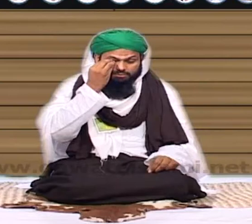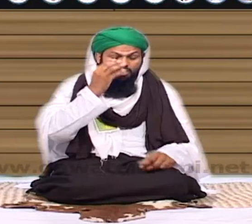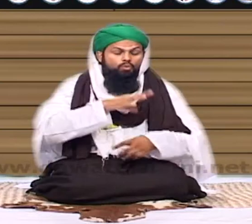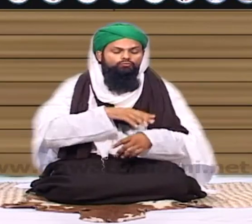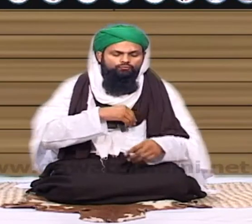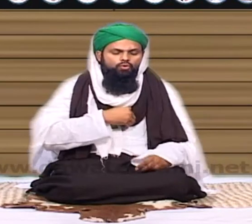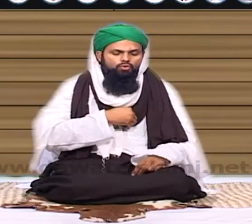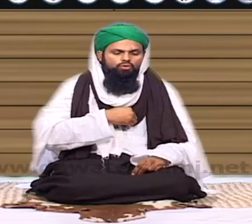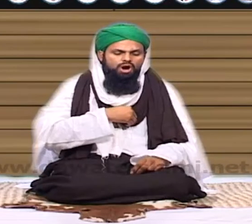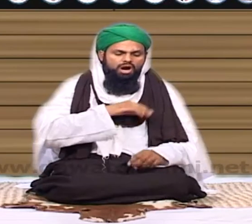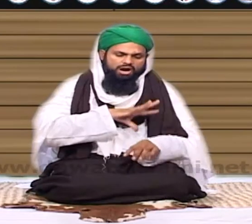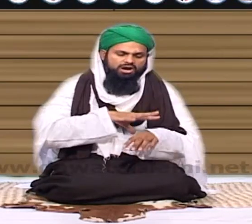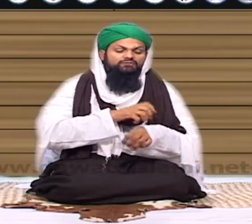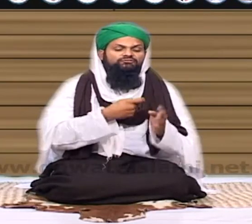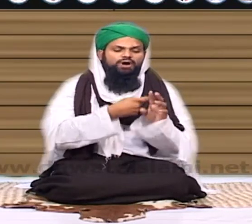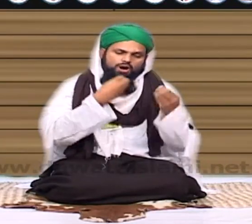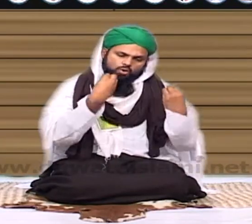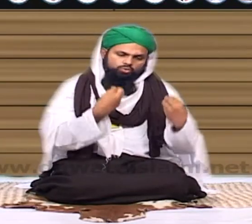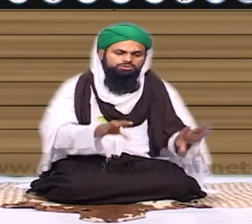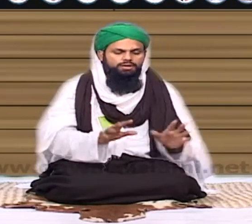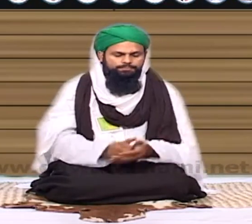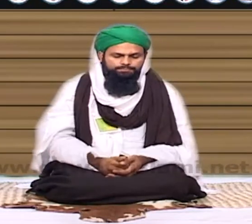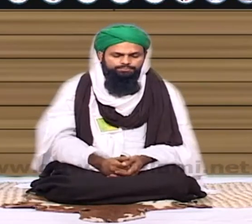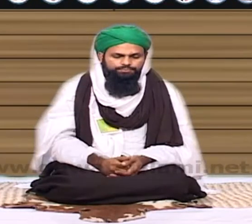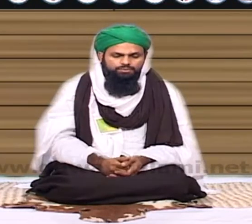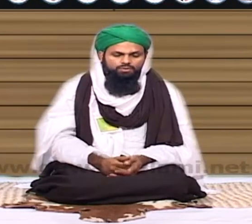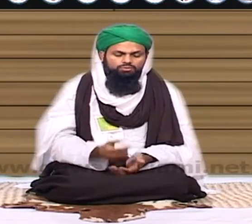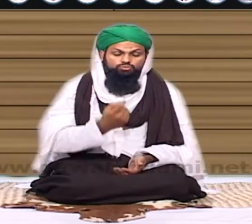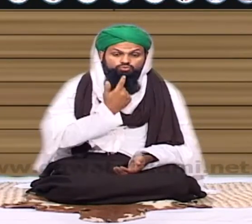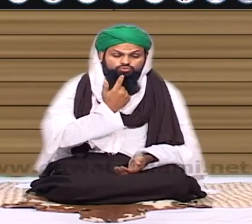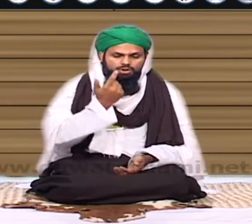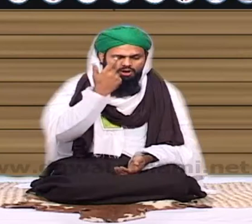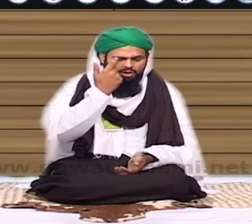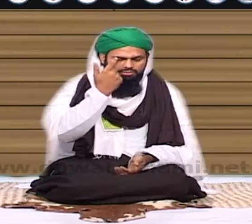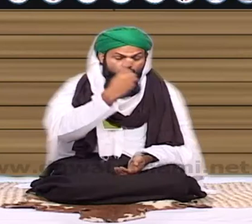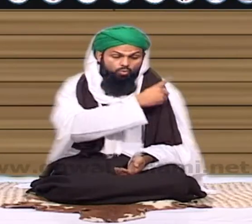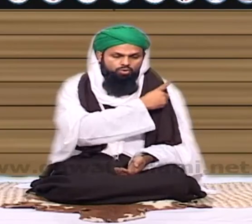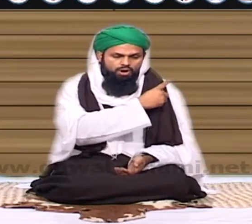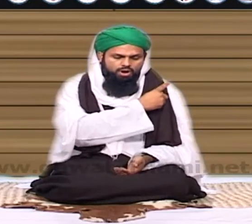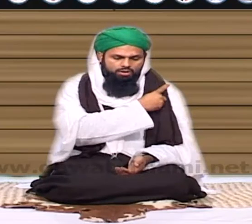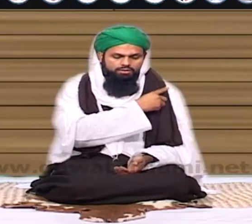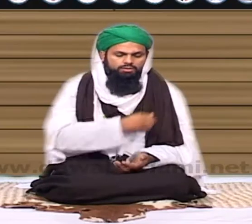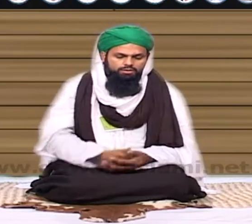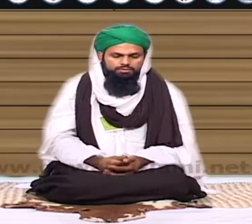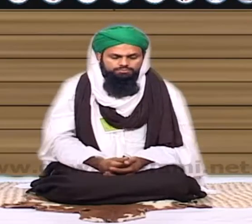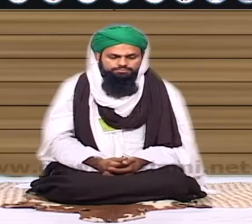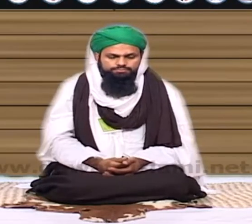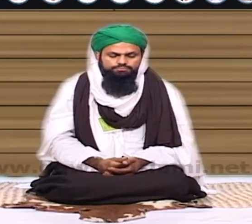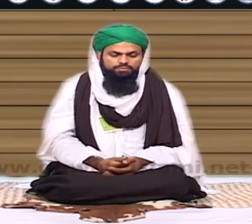کھالی گئی اس کا کفارہ ہو تو جھوٹی قسمیں تو توبہ سکر اور چھوٹ تو میرے پیارے سوائے بھائیو رزق